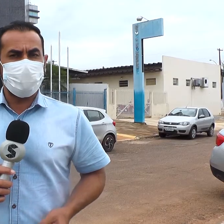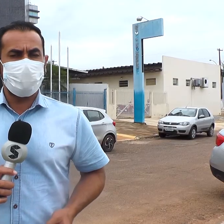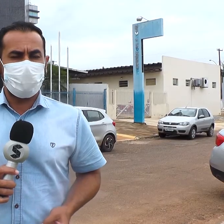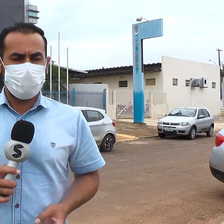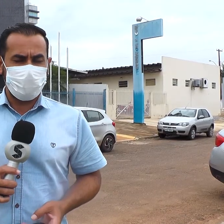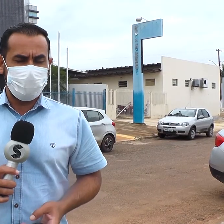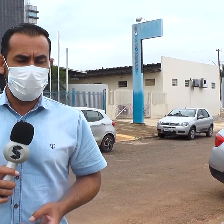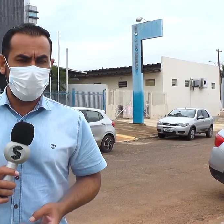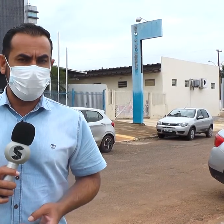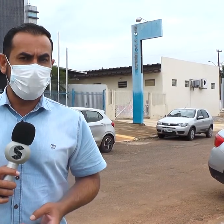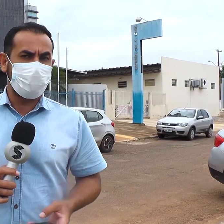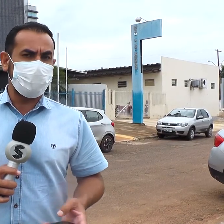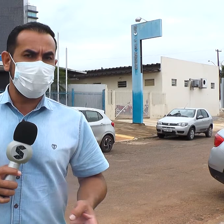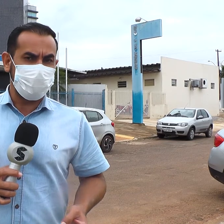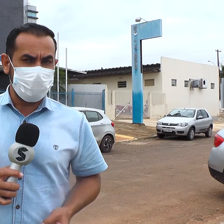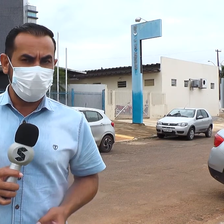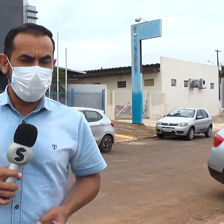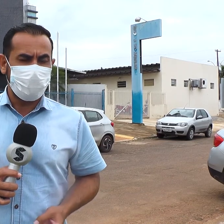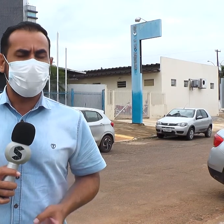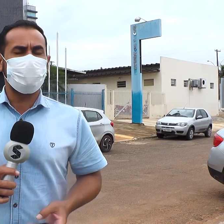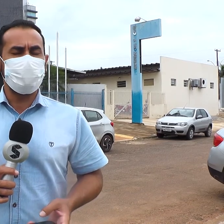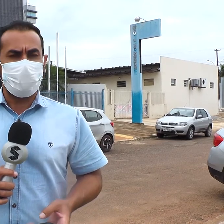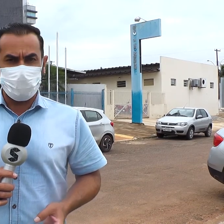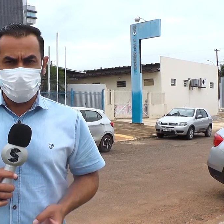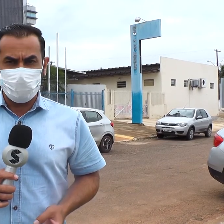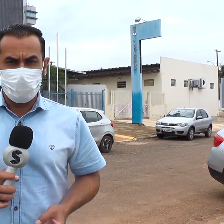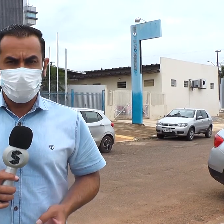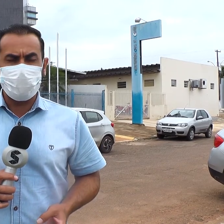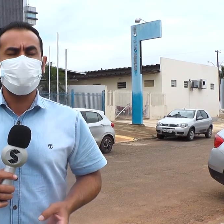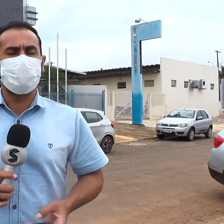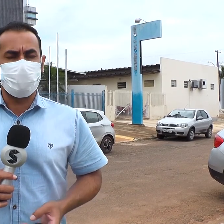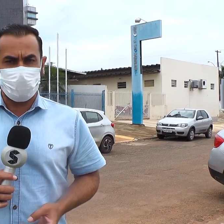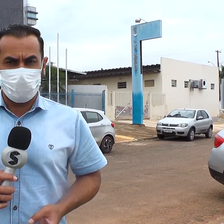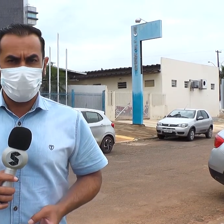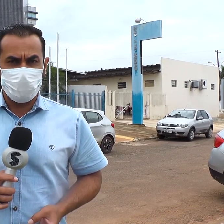as imagens de Alex Feliciano, Mário Jensen, para o jornalismo da SIC TV.